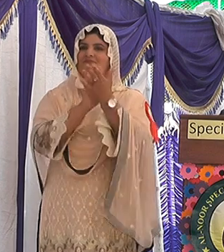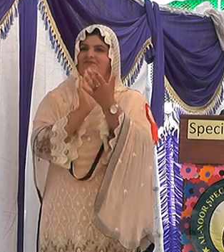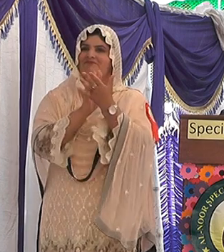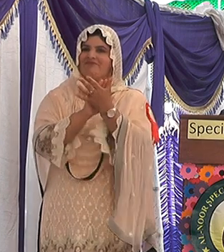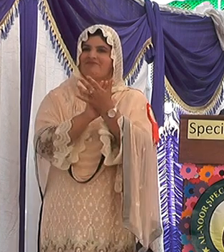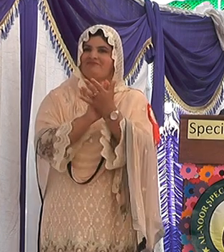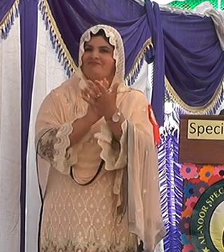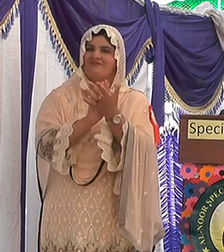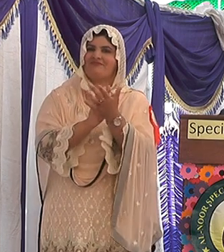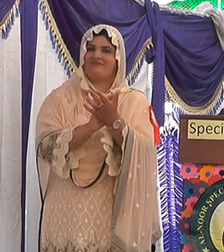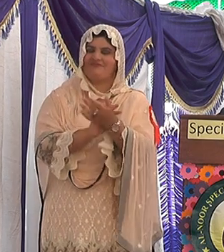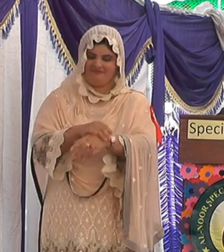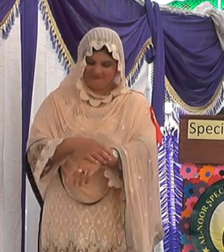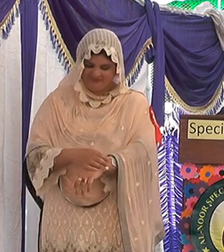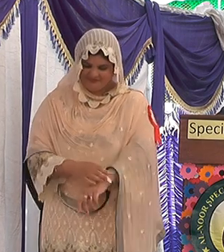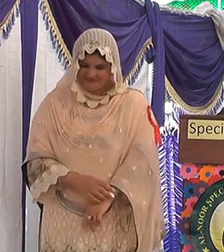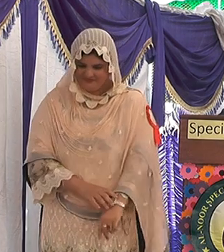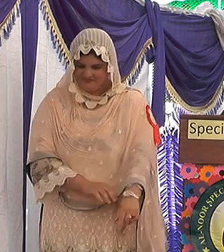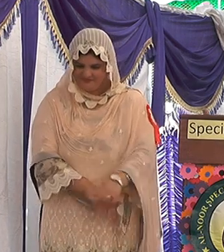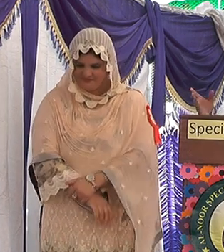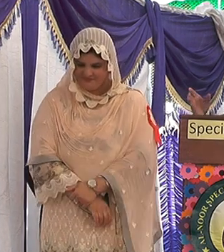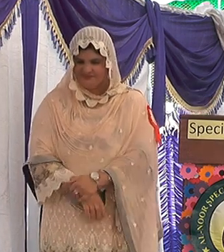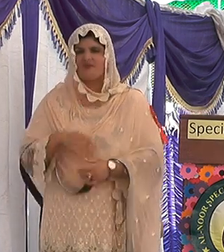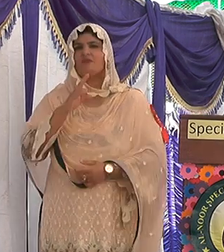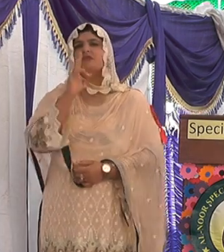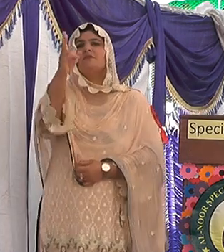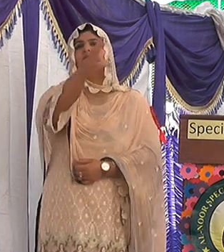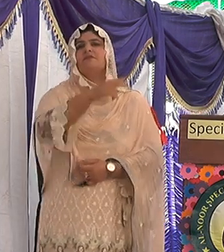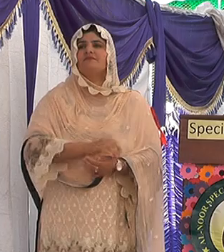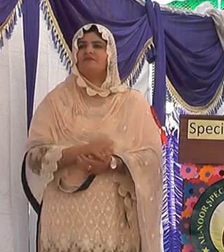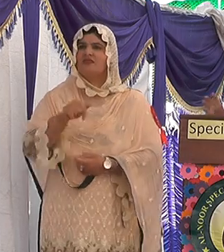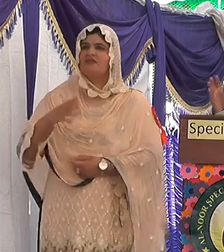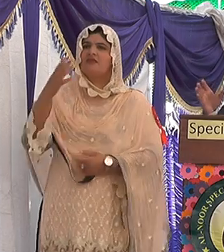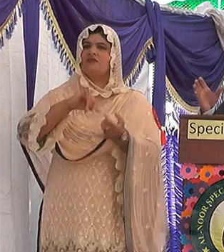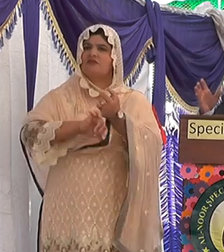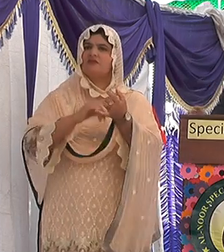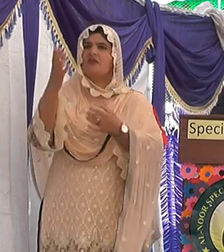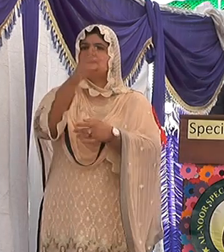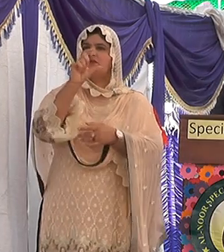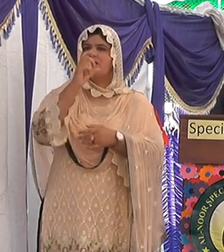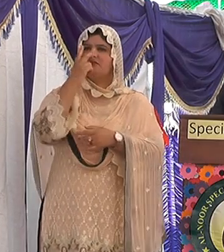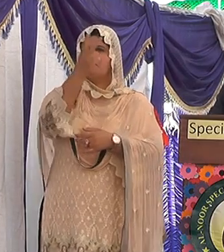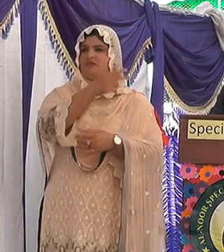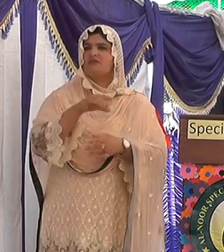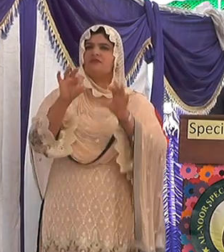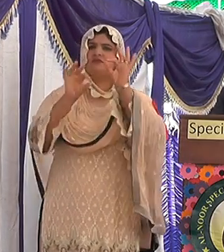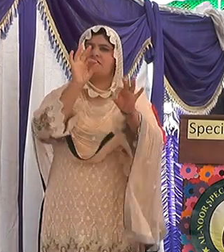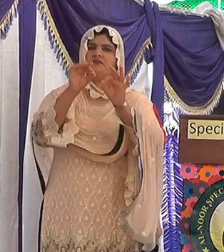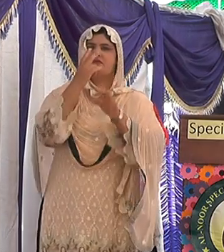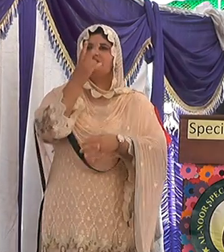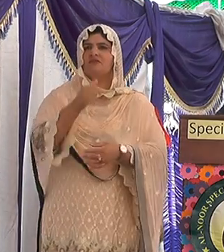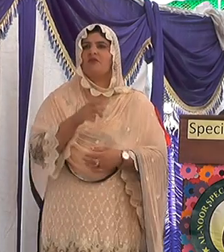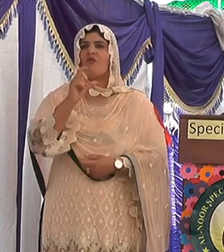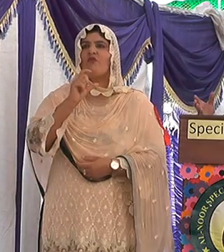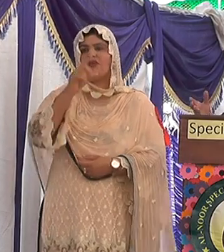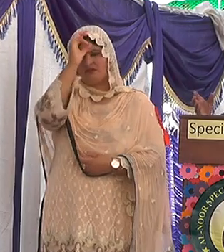سب لوگ اس سوسائیٹی کے چنیتا لوگ جہاں بیٹھے ہوئے ہیں خاص طور پہ